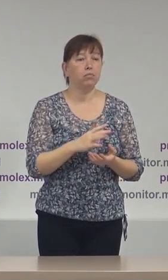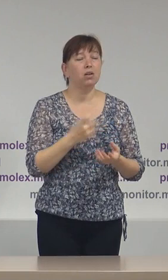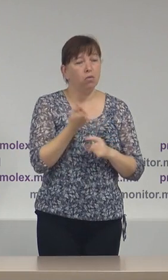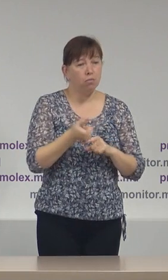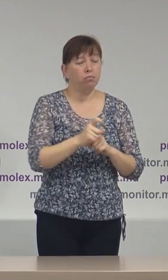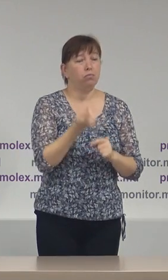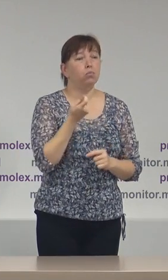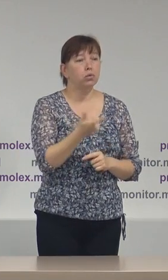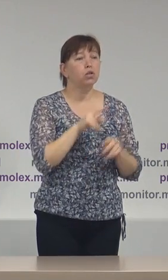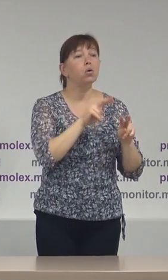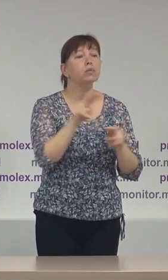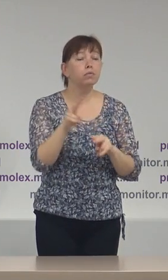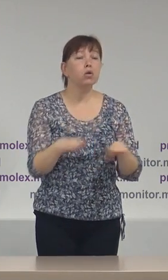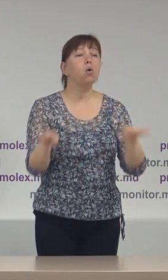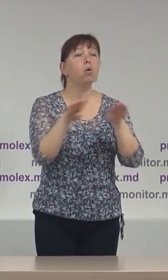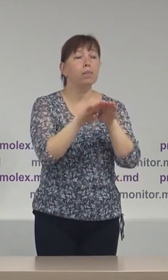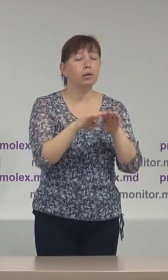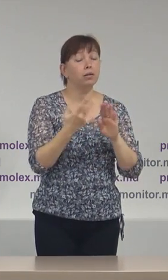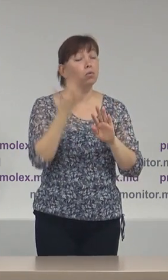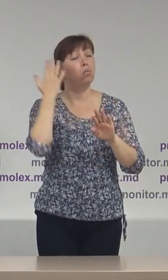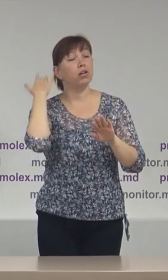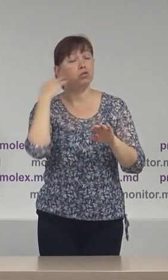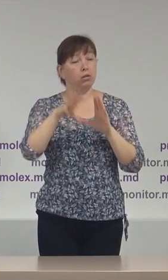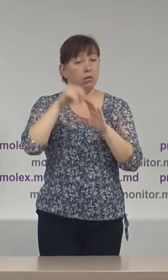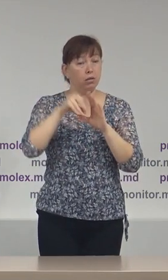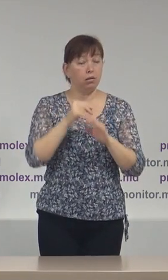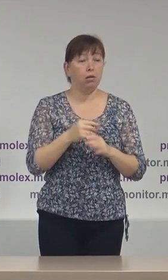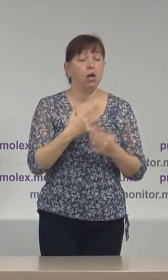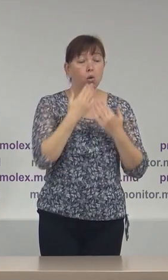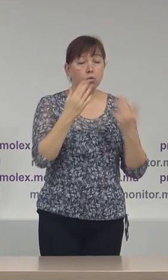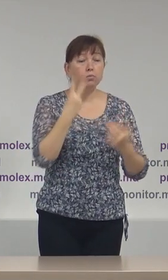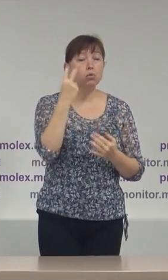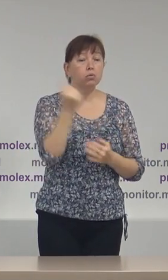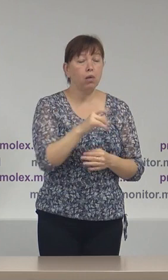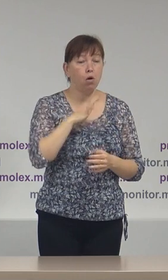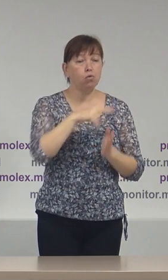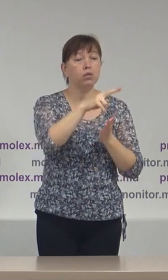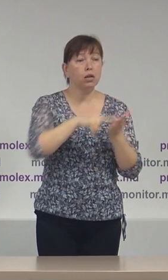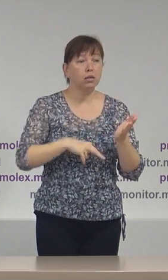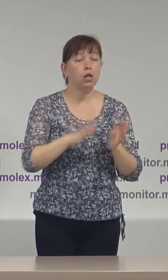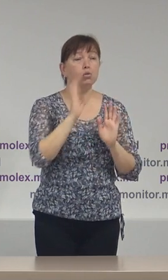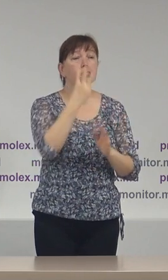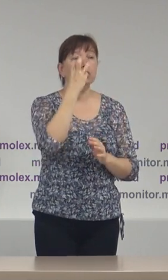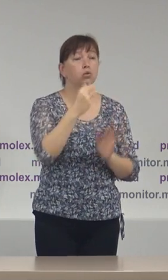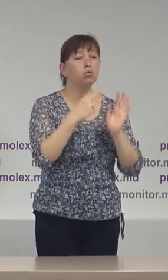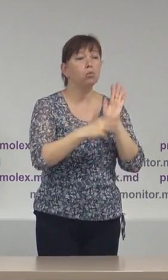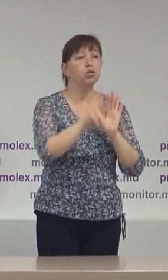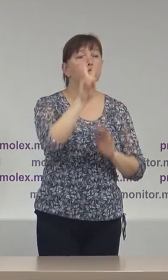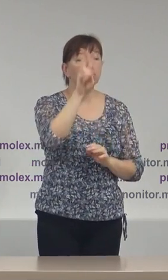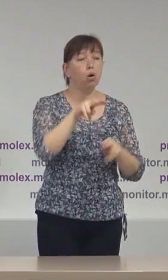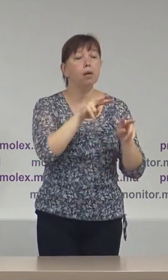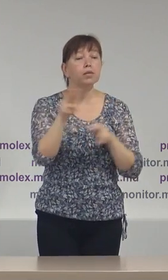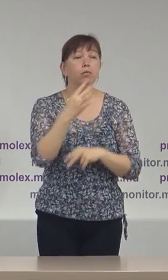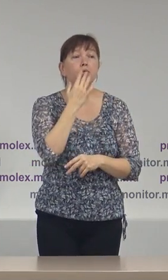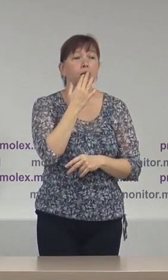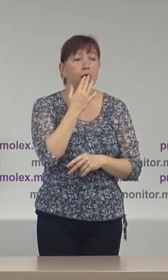puțini observatori comparativ cu scurtinele precedente. În ultimele două săptămâni au fost acreditați doar 382 observatori